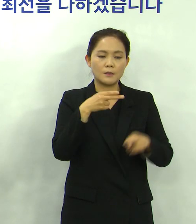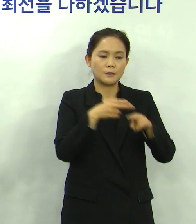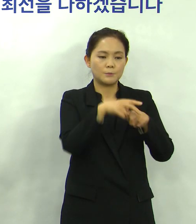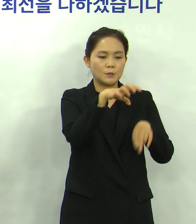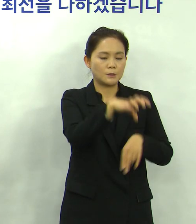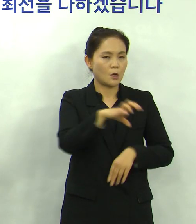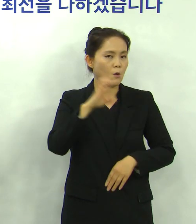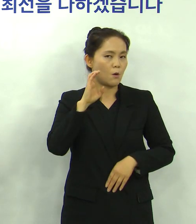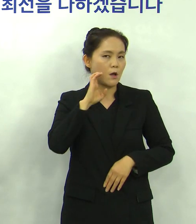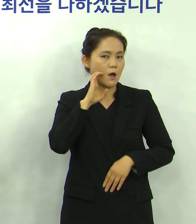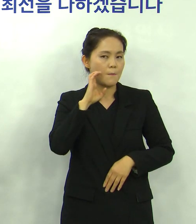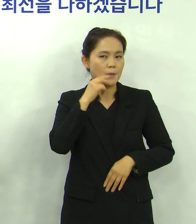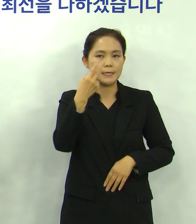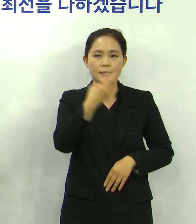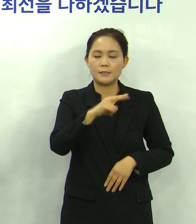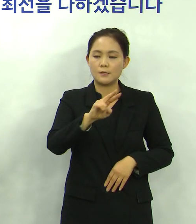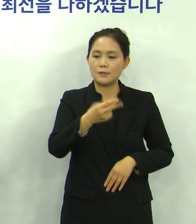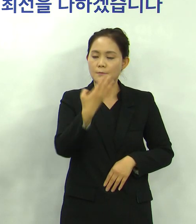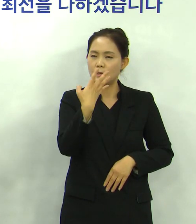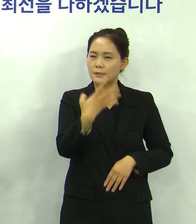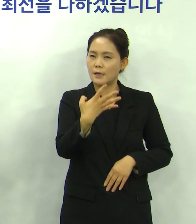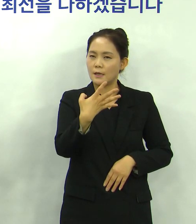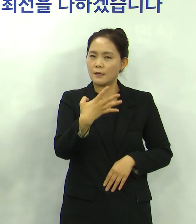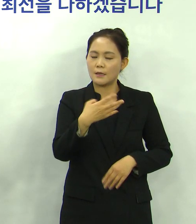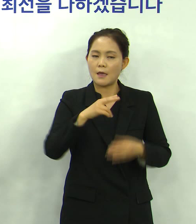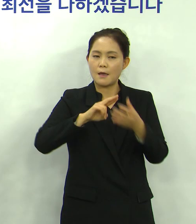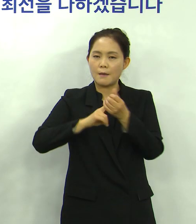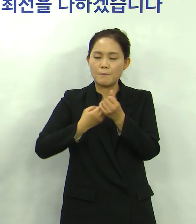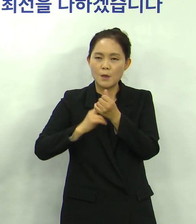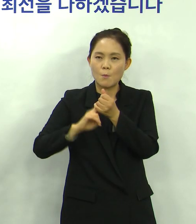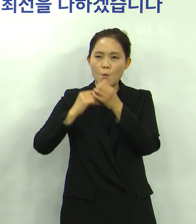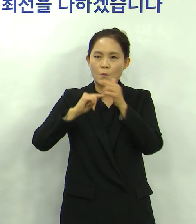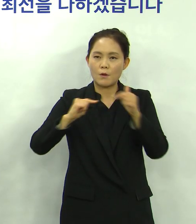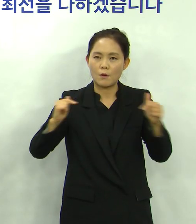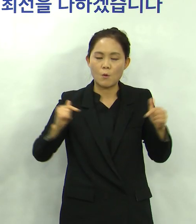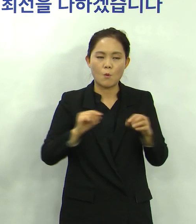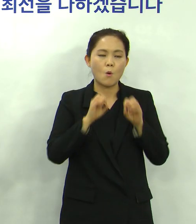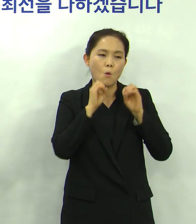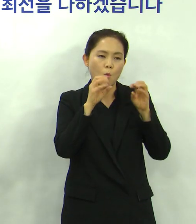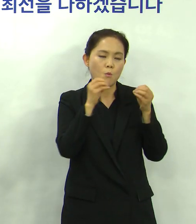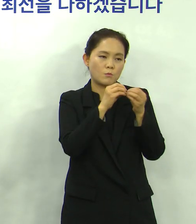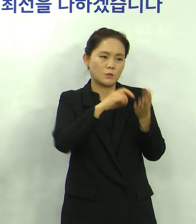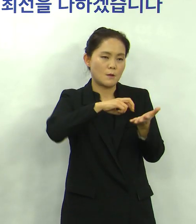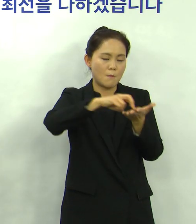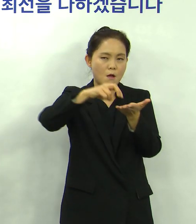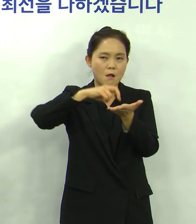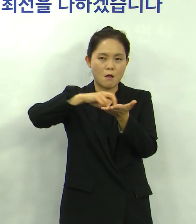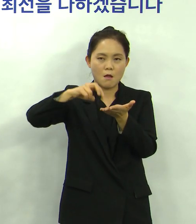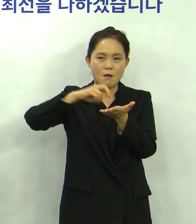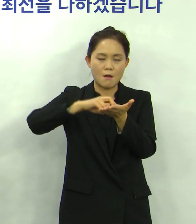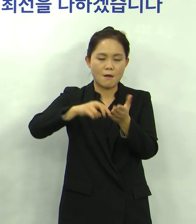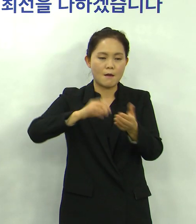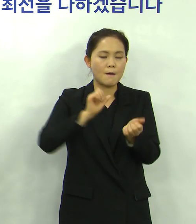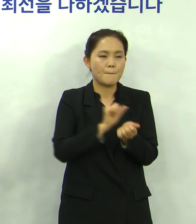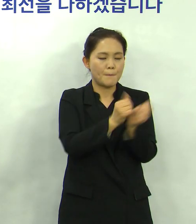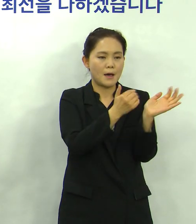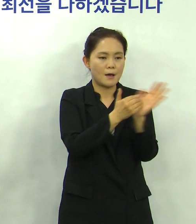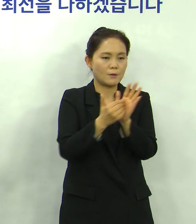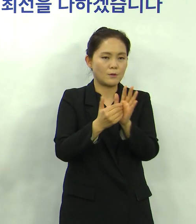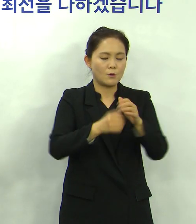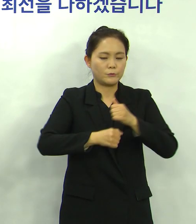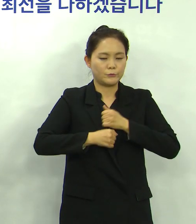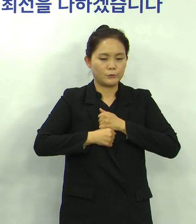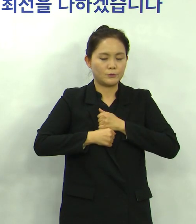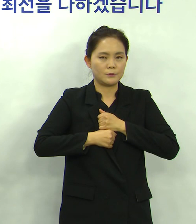카페, 2,204개 이미용업소 등에서는 홍보물자를 발송해 방역수칙 순수를